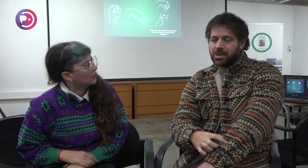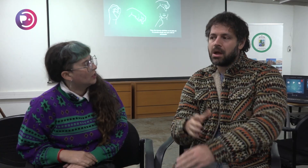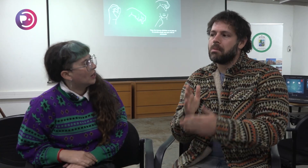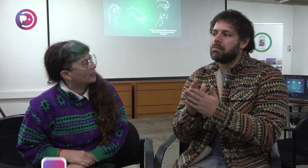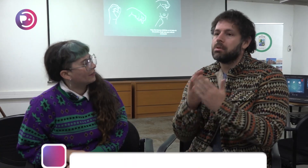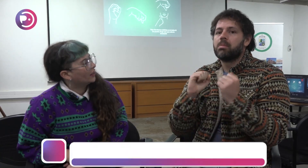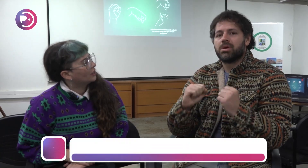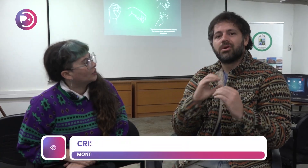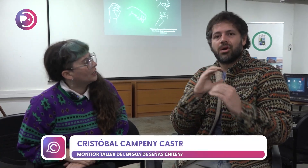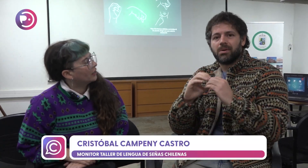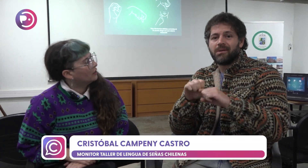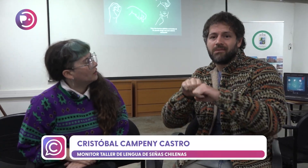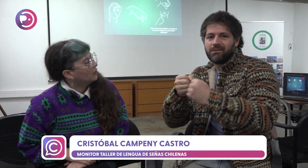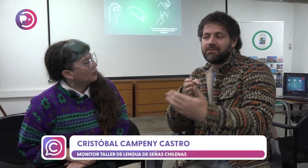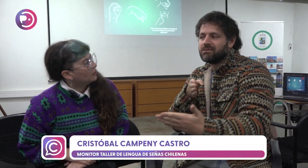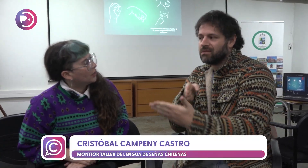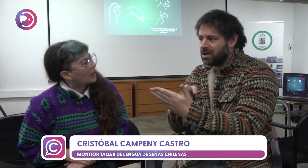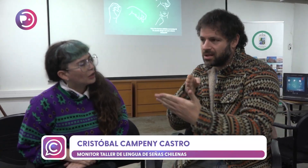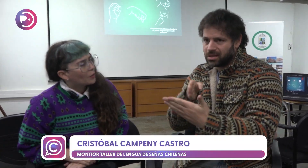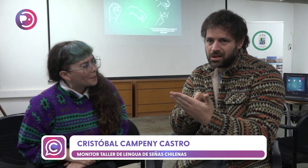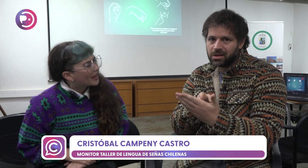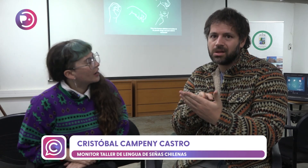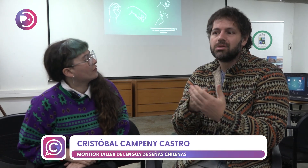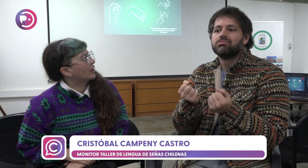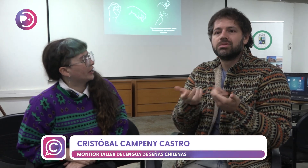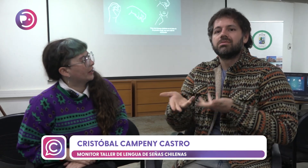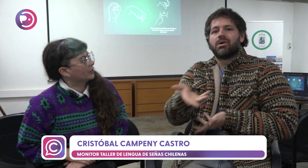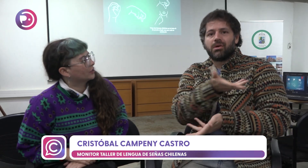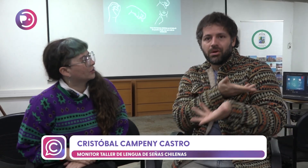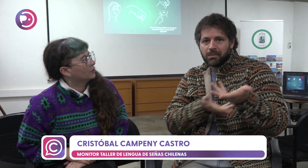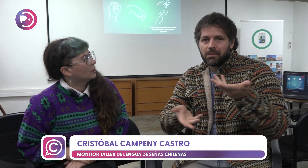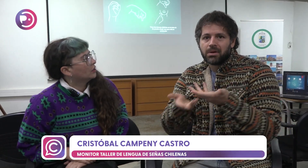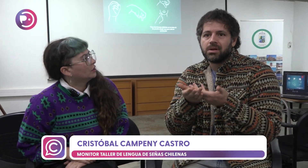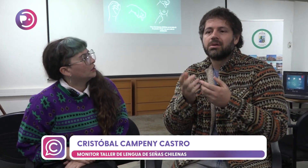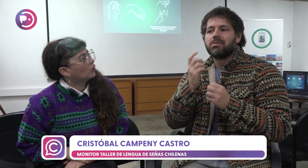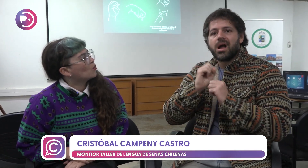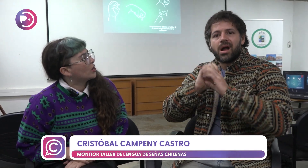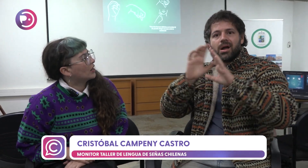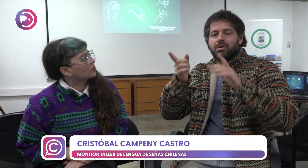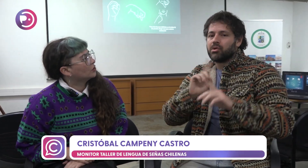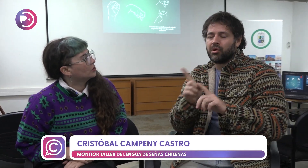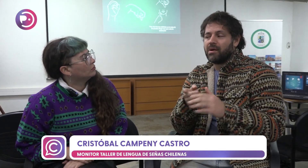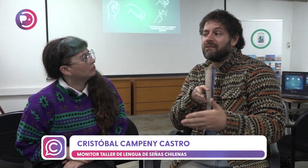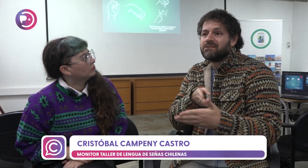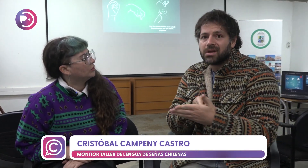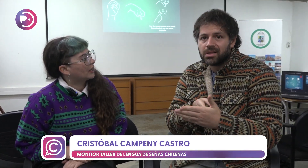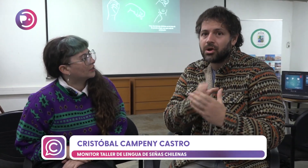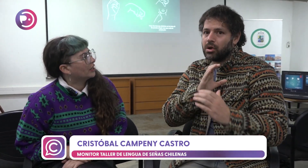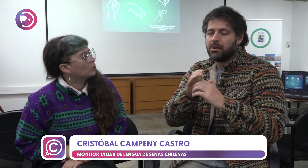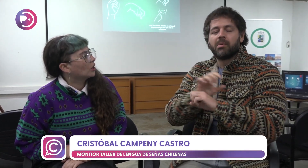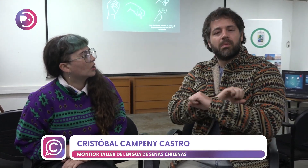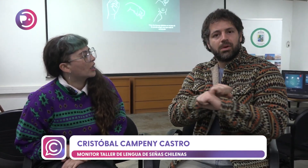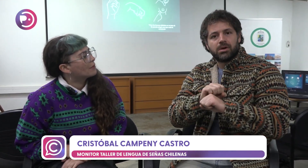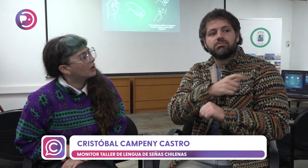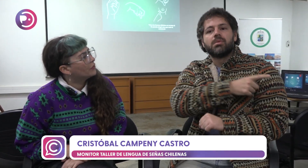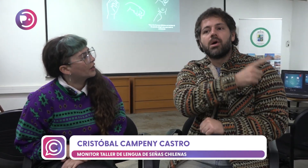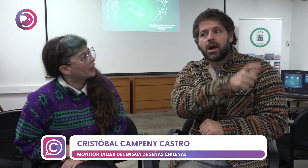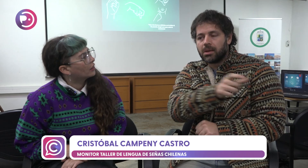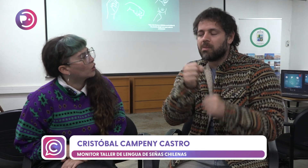a través de Chile y romper las barreras de comunicación, de acceso y que no haya más barreras de